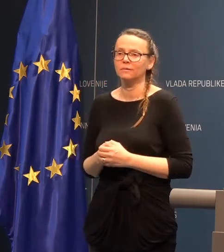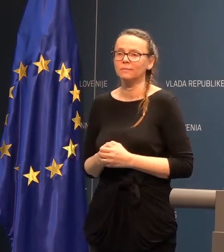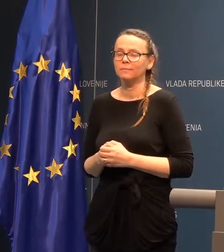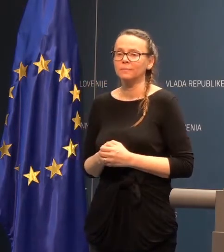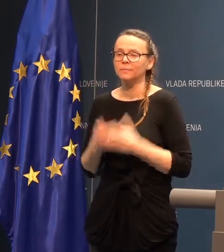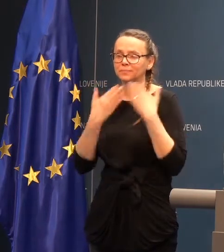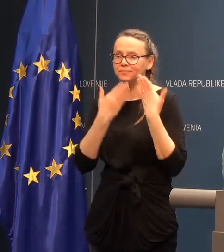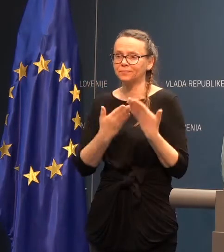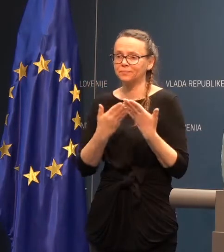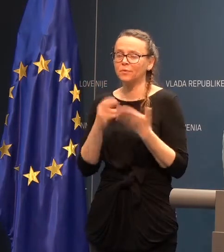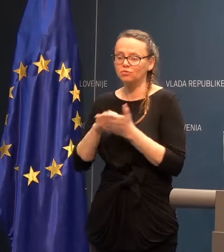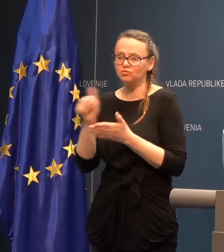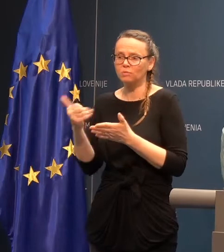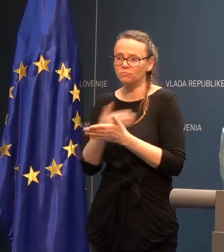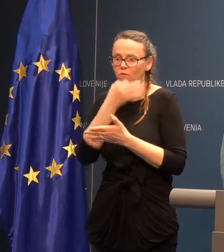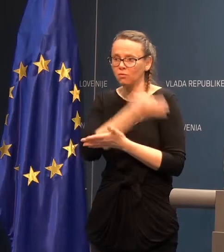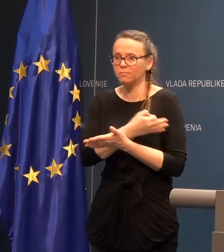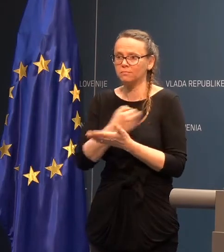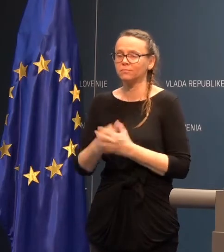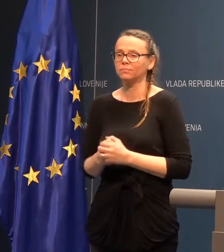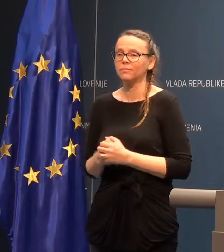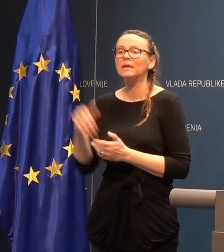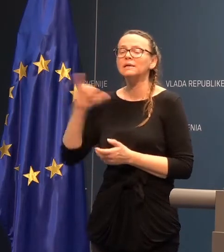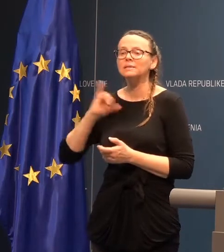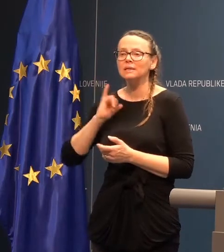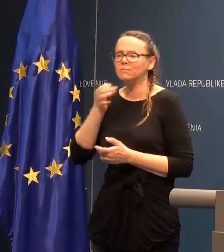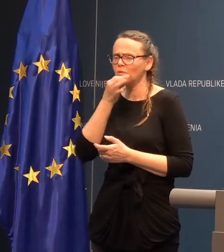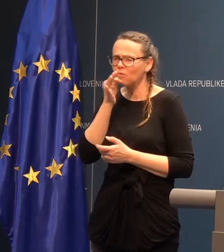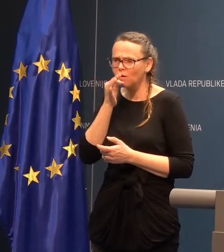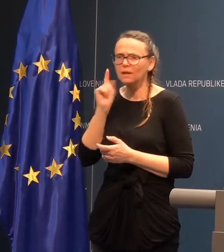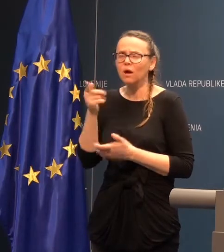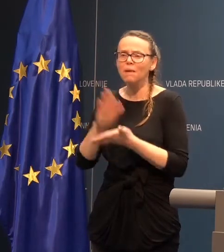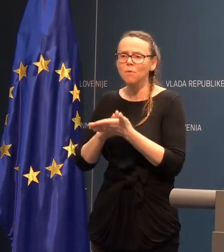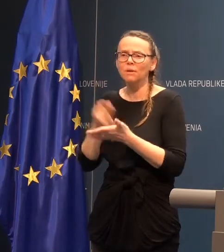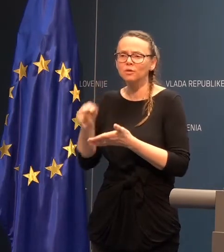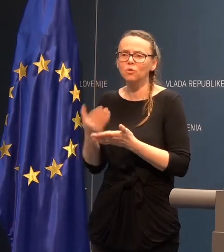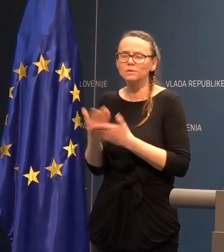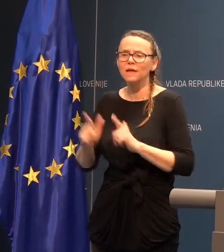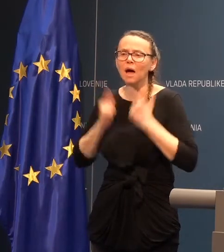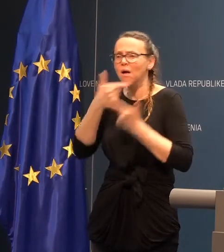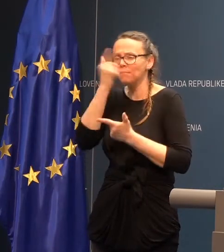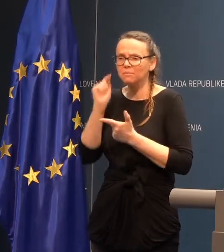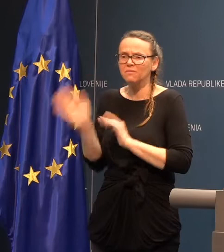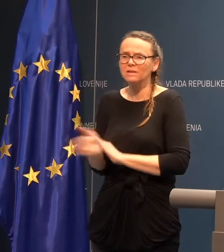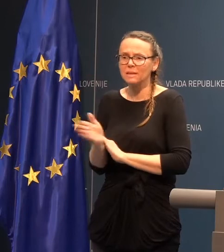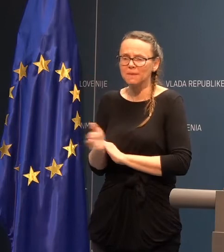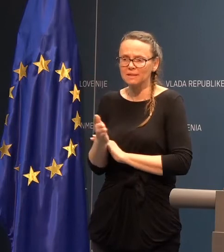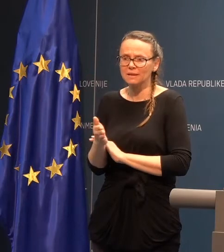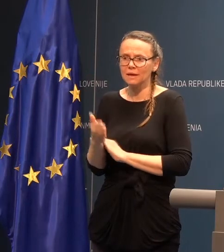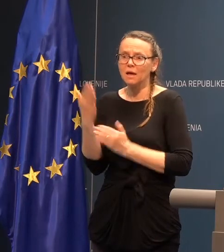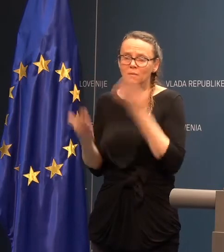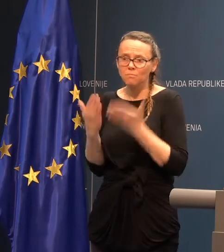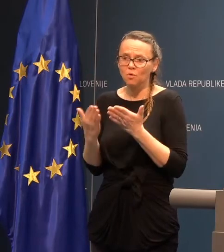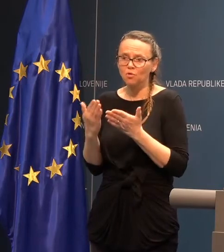Hvala. Alđer Vira, izvolite. Zanimljame čist konkretno, kaj pomeni to za prebivalce Metlike. Mordak to